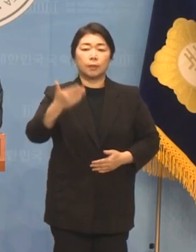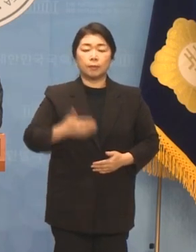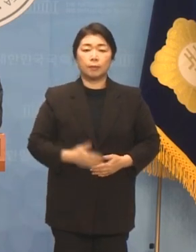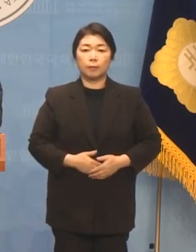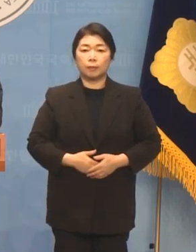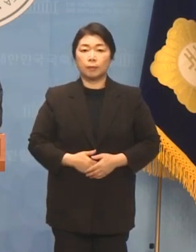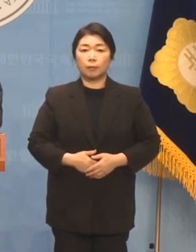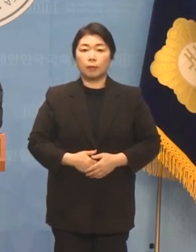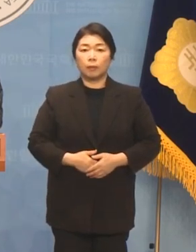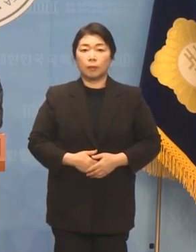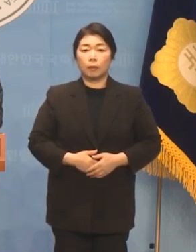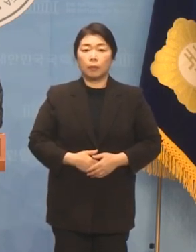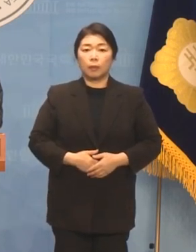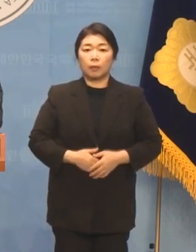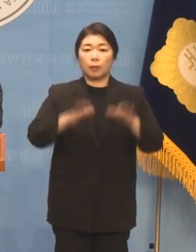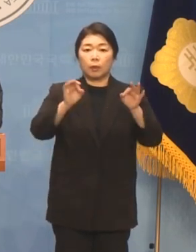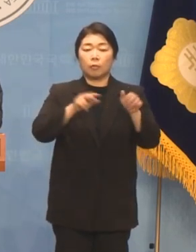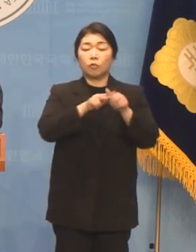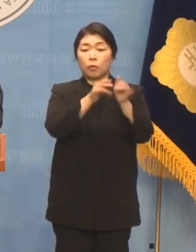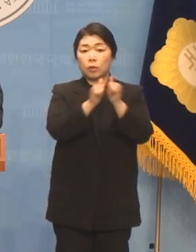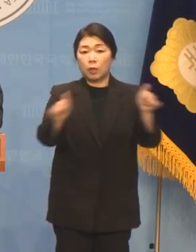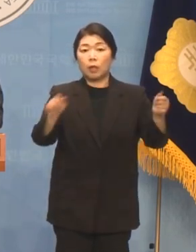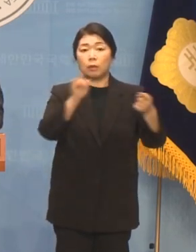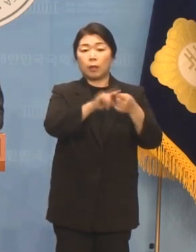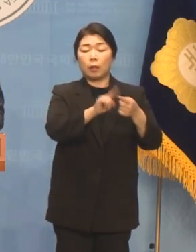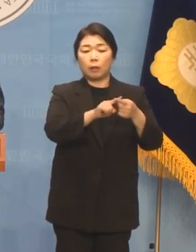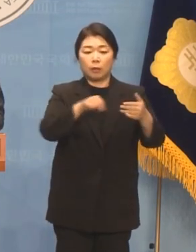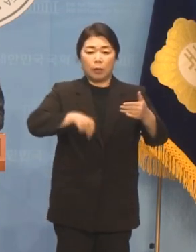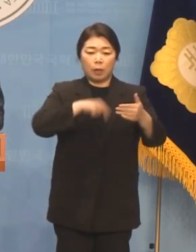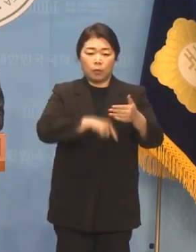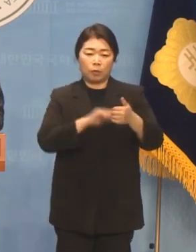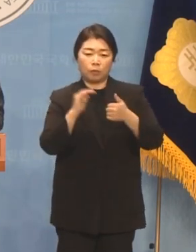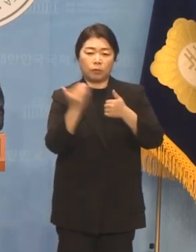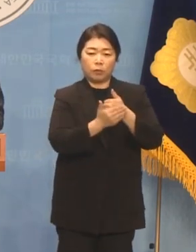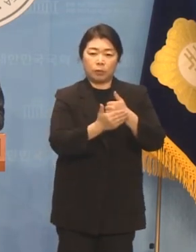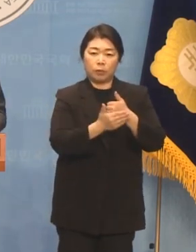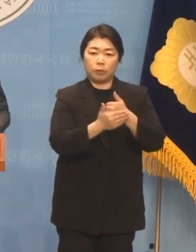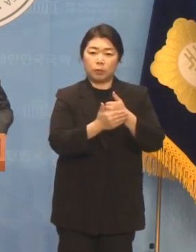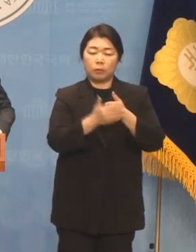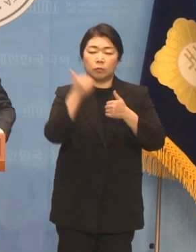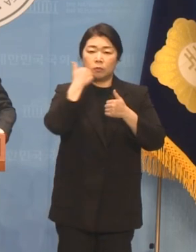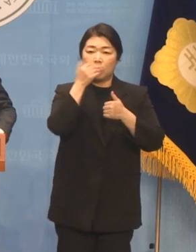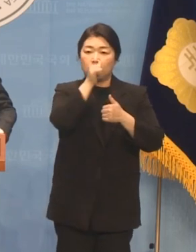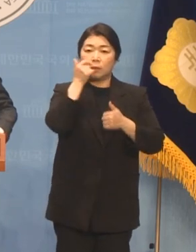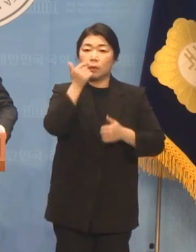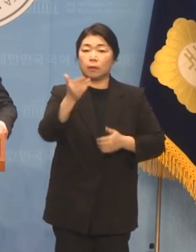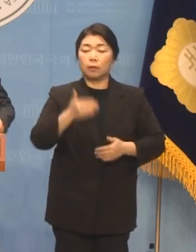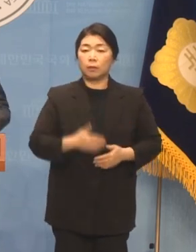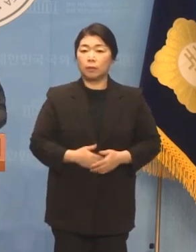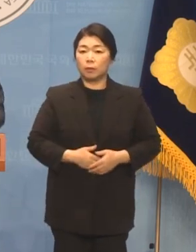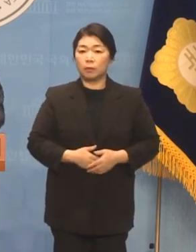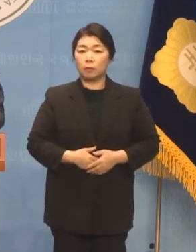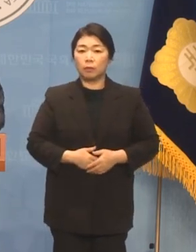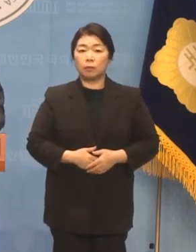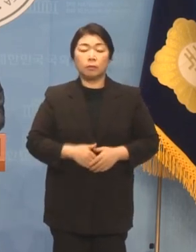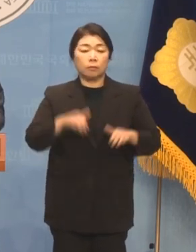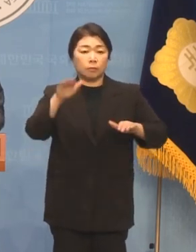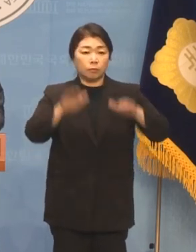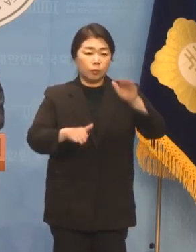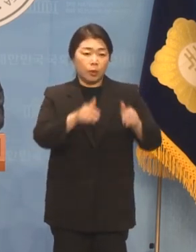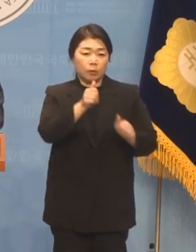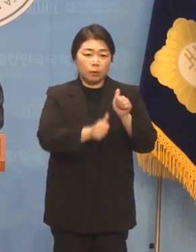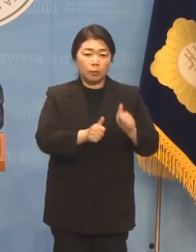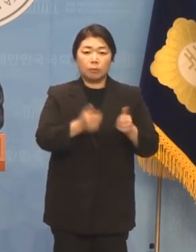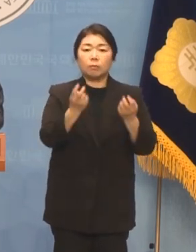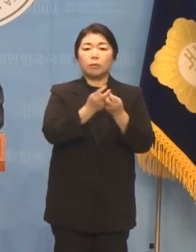김원희 예비후보에 대한 내부 비호 세력이 있는 것일까요? 불공정한 경선